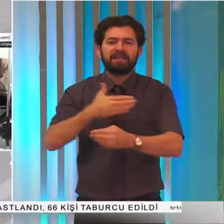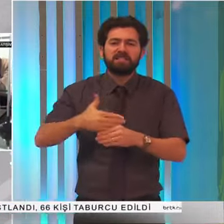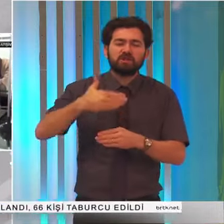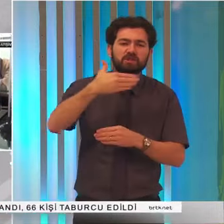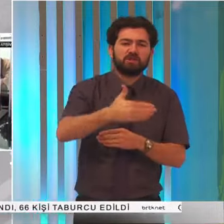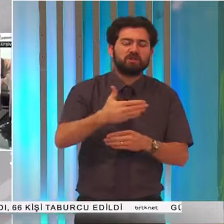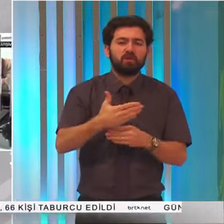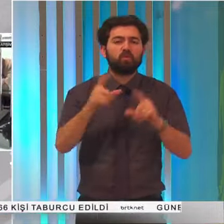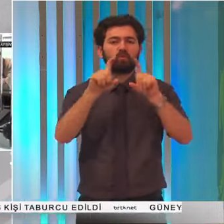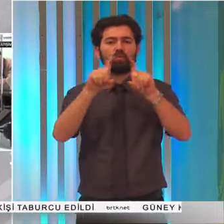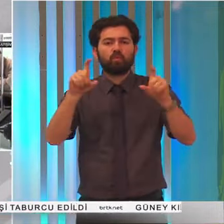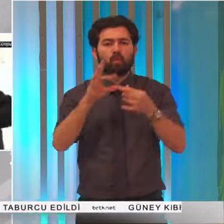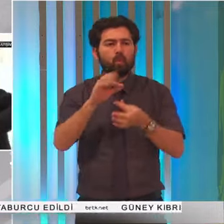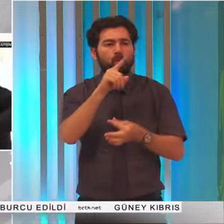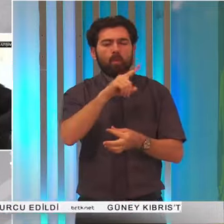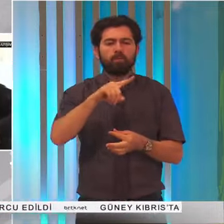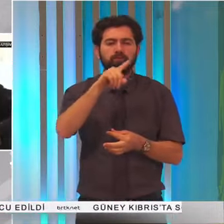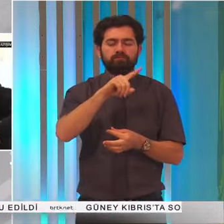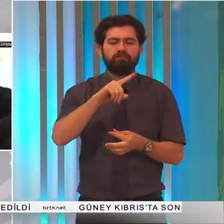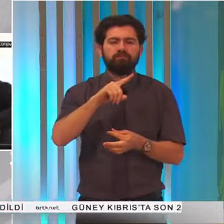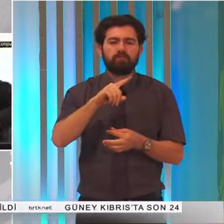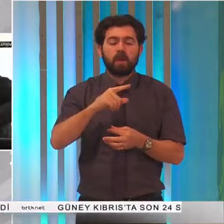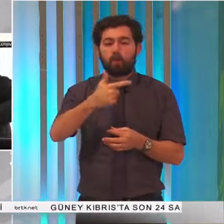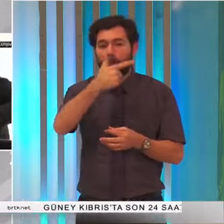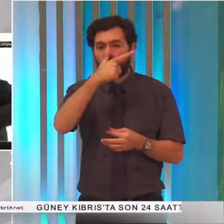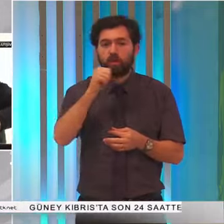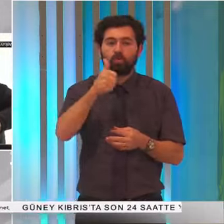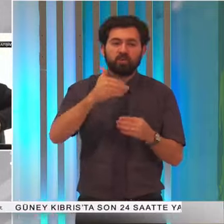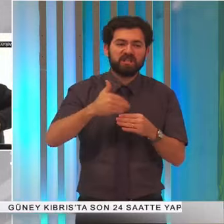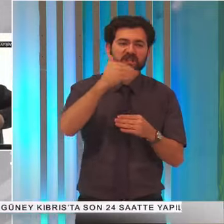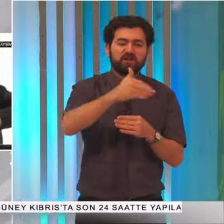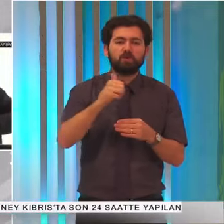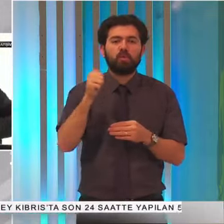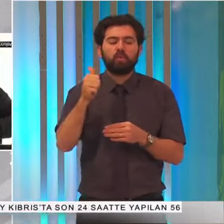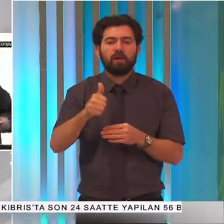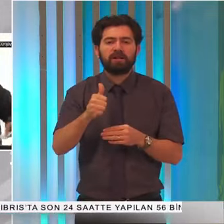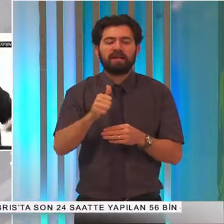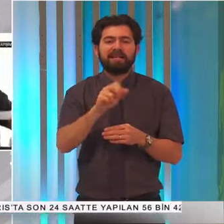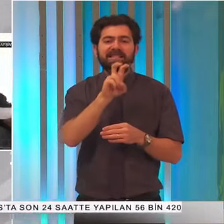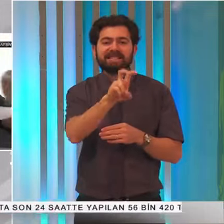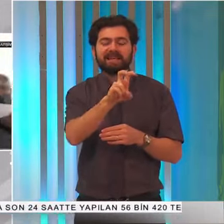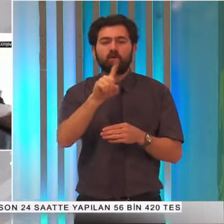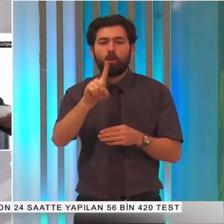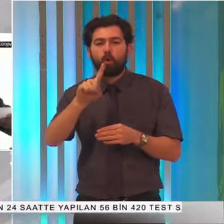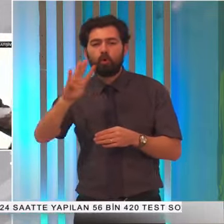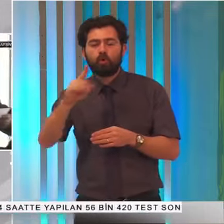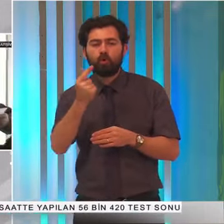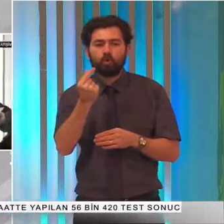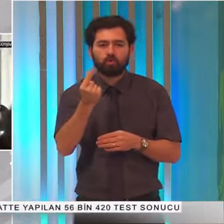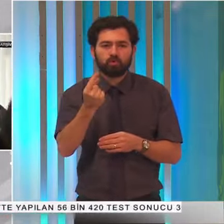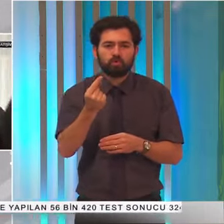dışındaki kurumlarda, perşembe dışındaki günlerde 8.14.30,